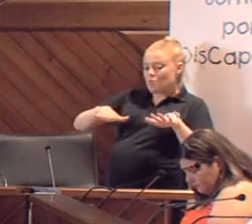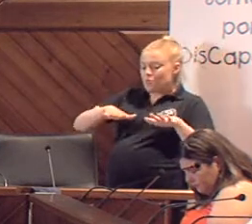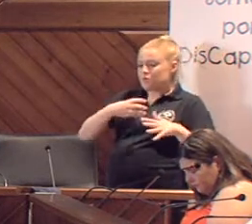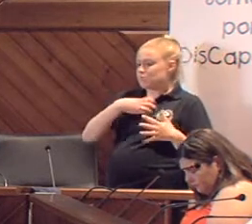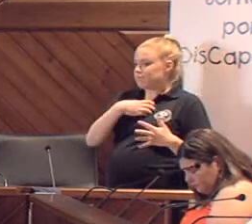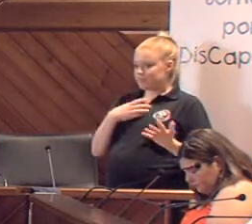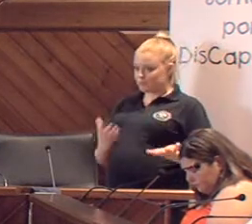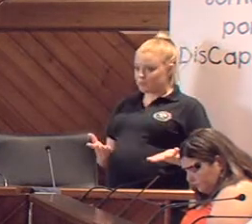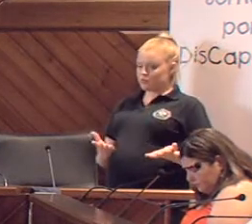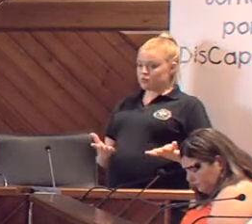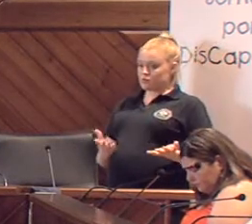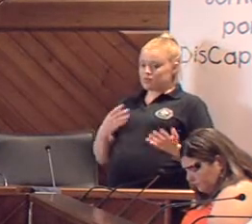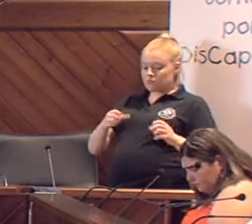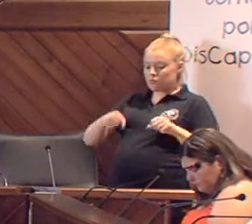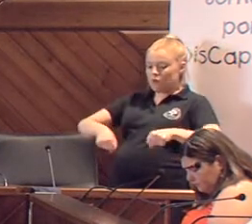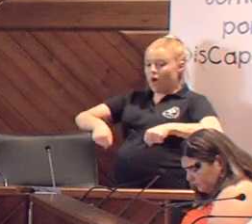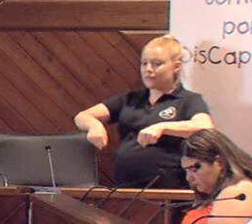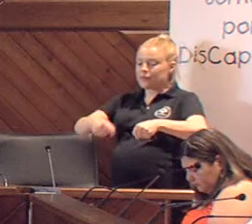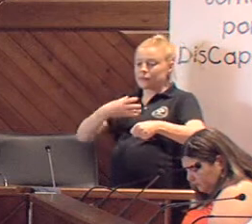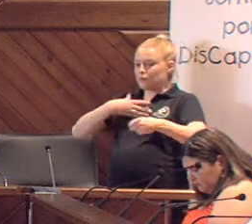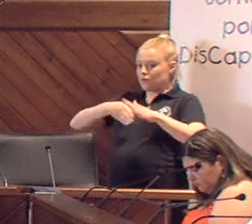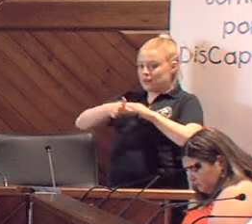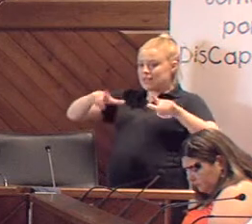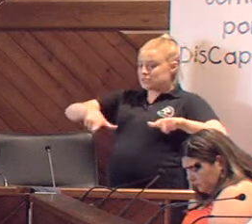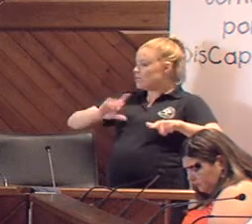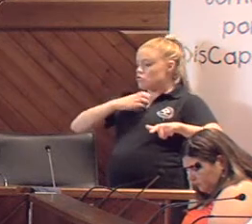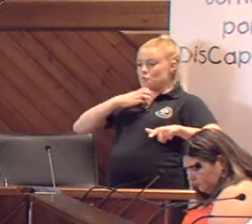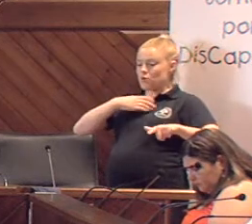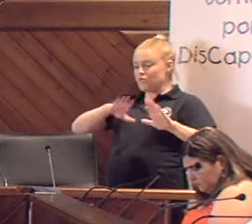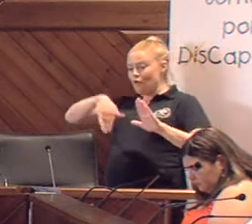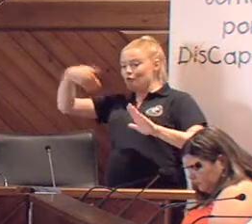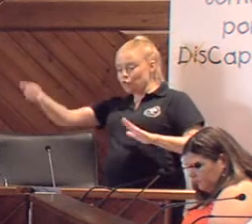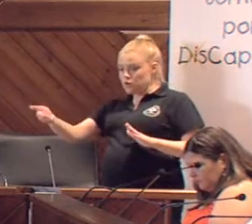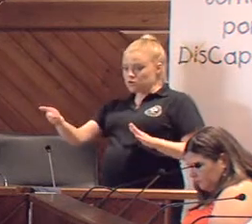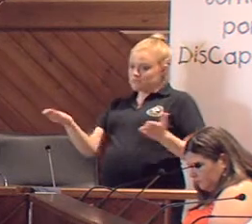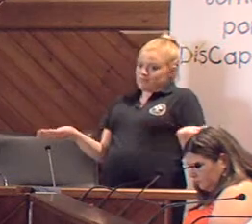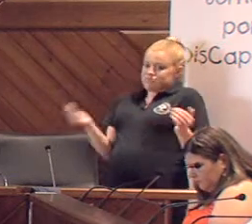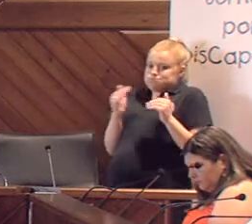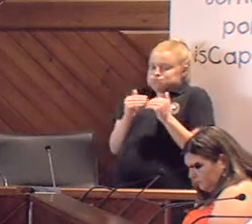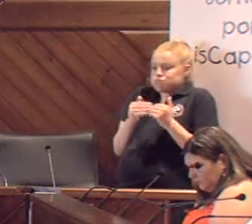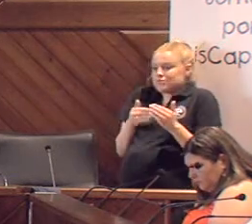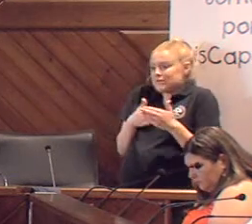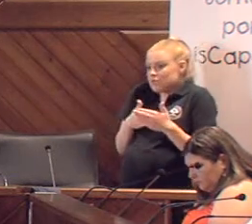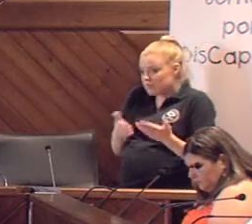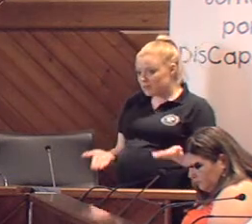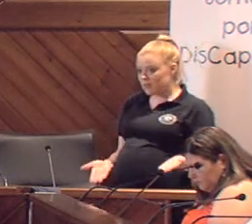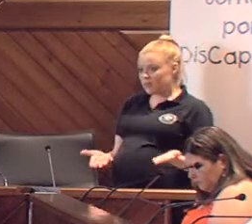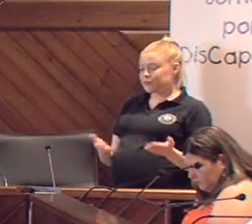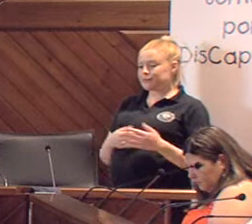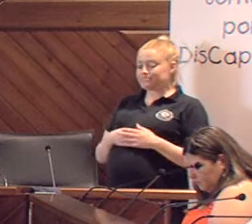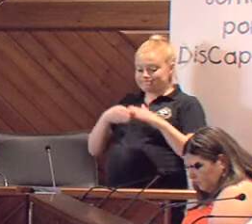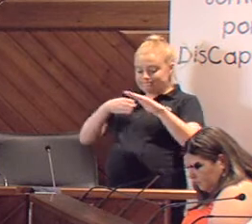No podemos meter andadores dentro de la sala. Deben quedarse fuera, lo que nos deja muy limitados. No tenemos